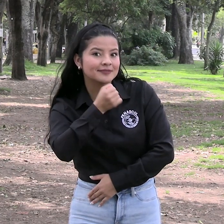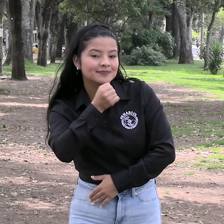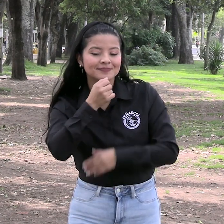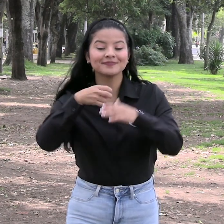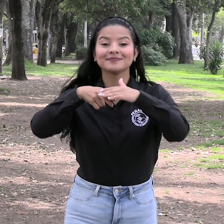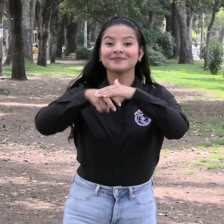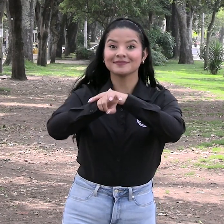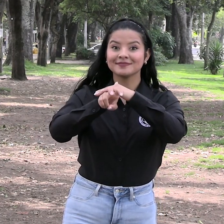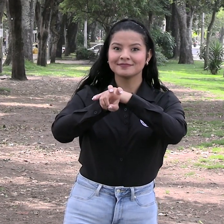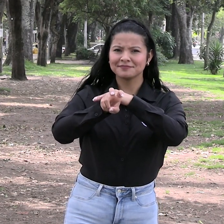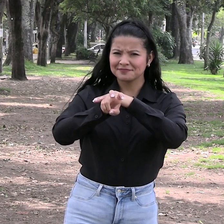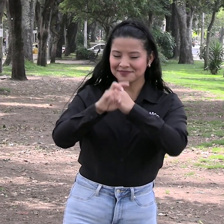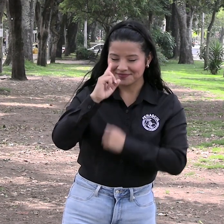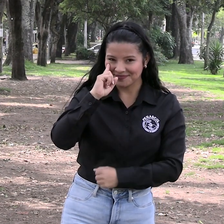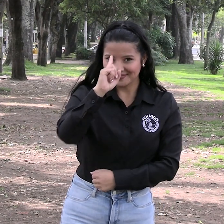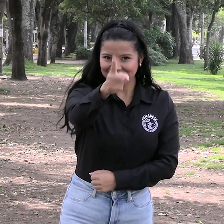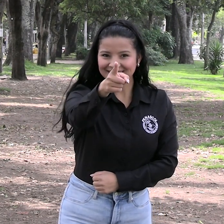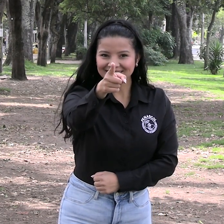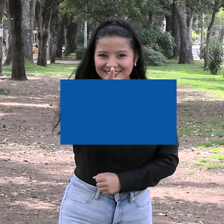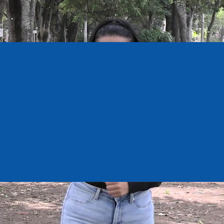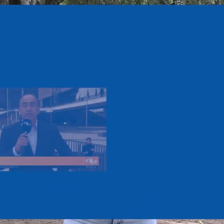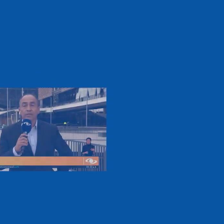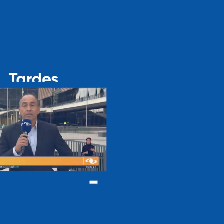Caracol, como pueden observar a continuación.